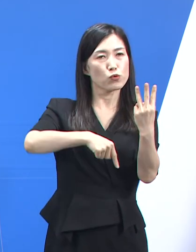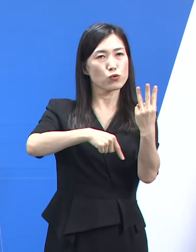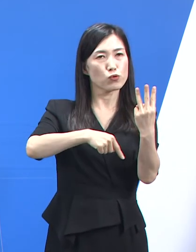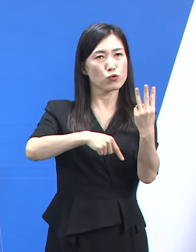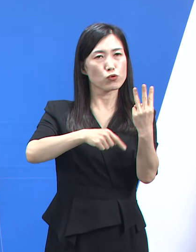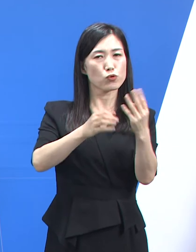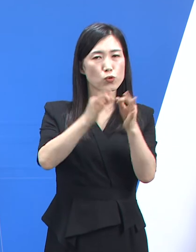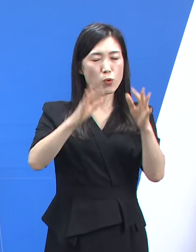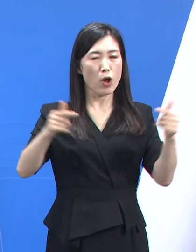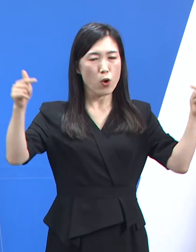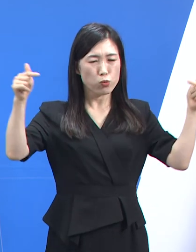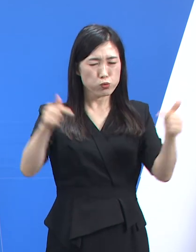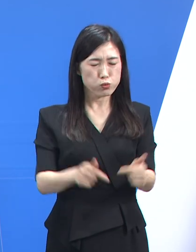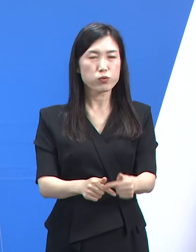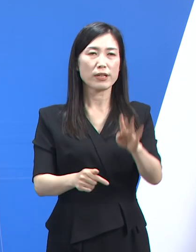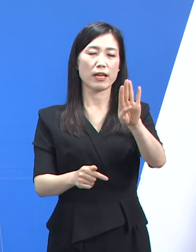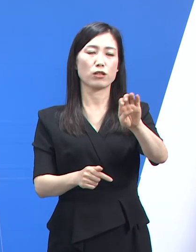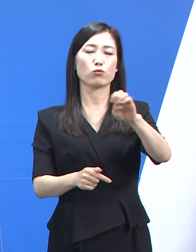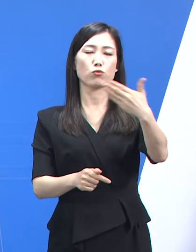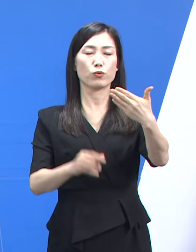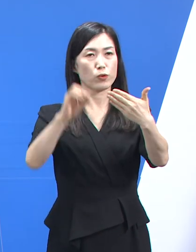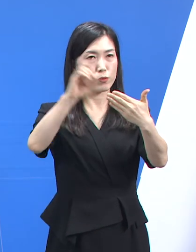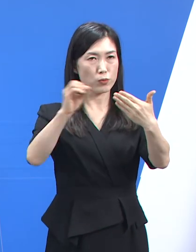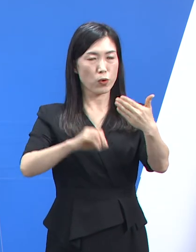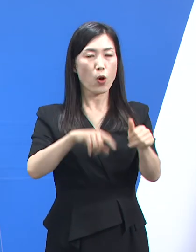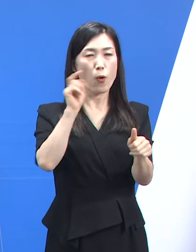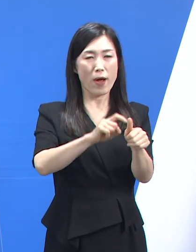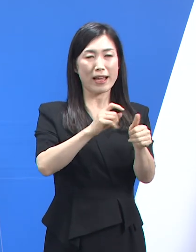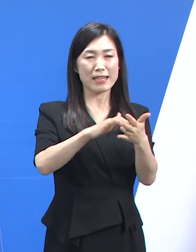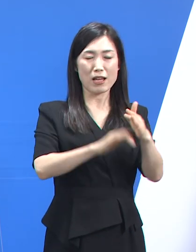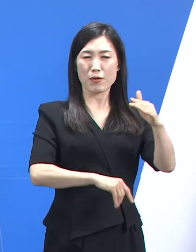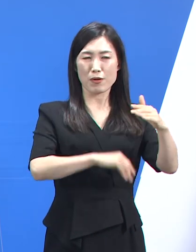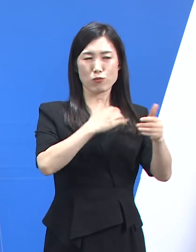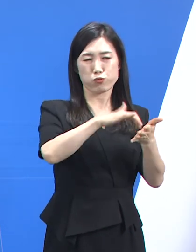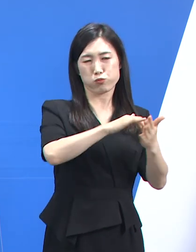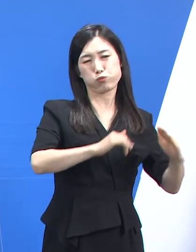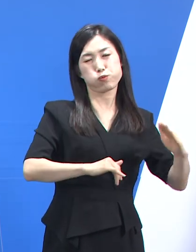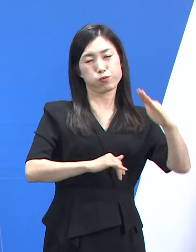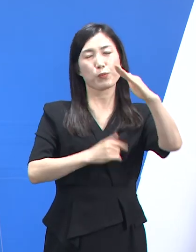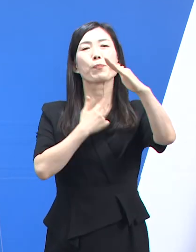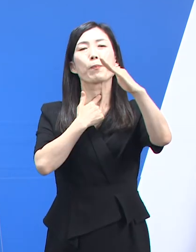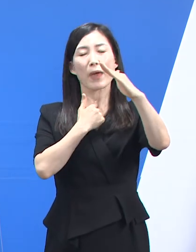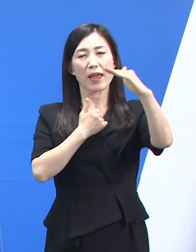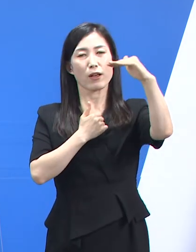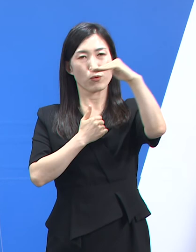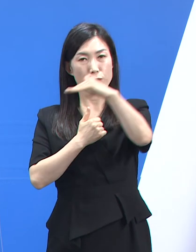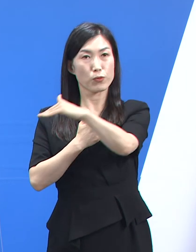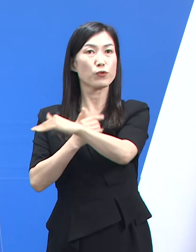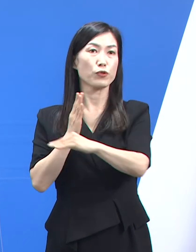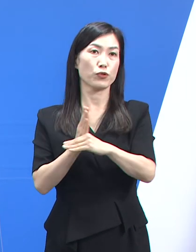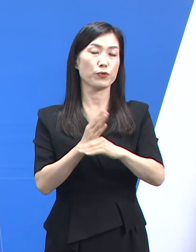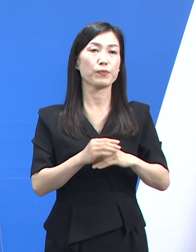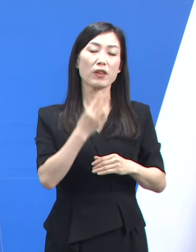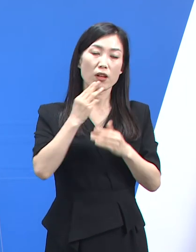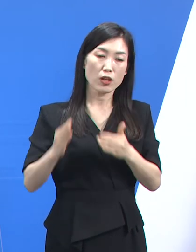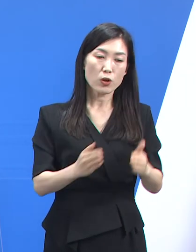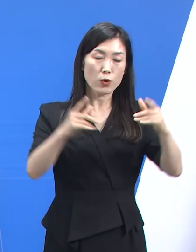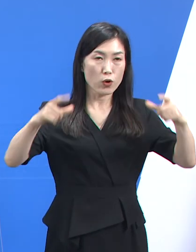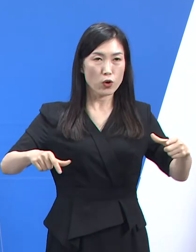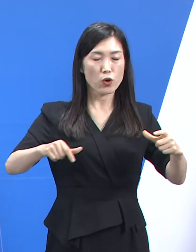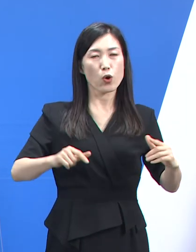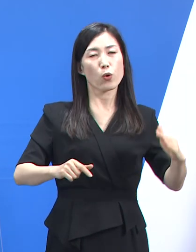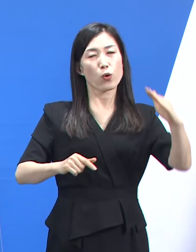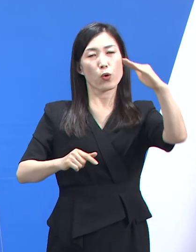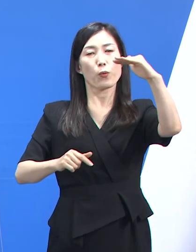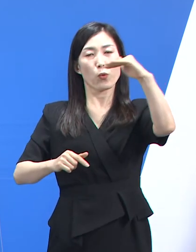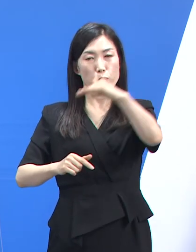49% 감소하는 등 확진자가 정점을 지나 지속적인 감소세에 접어들고 있습니다. 경기도는 확진자 감소세에